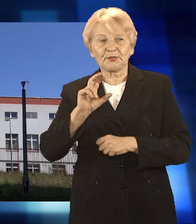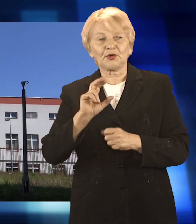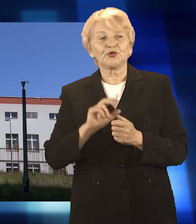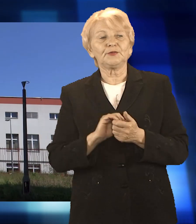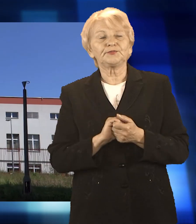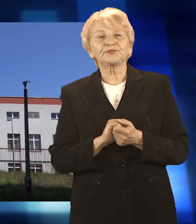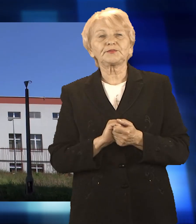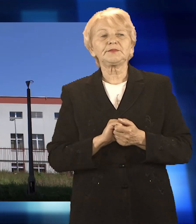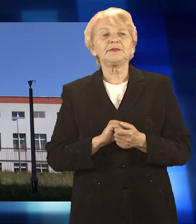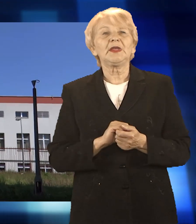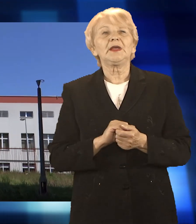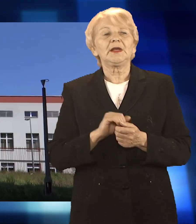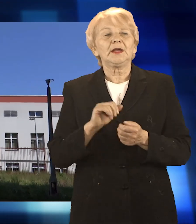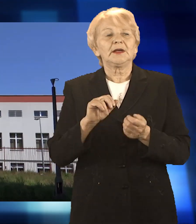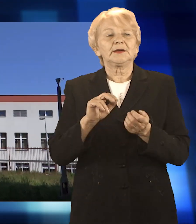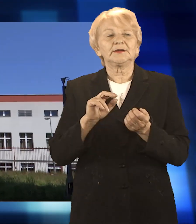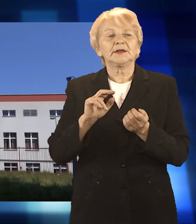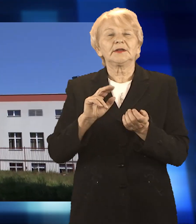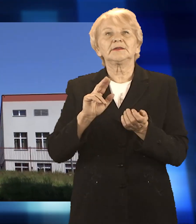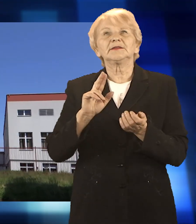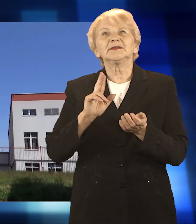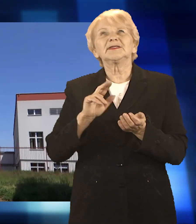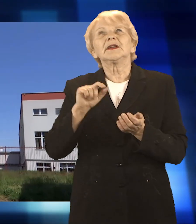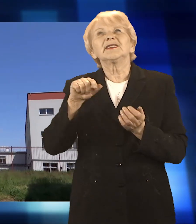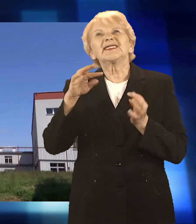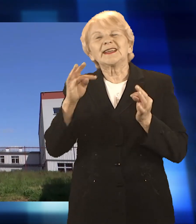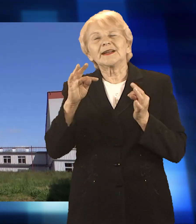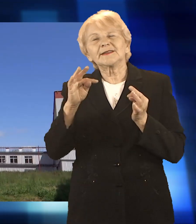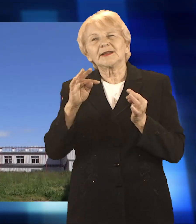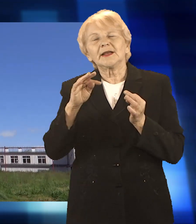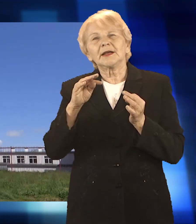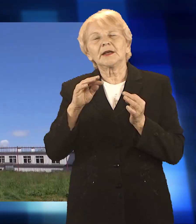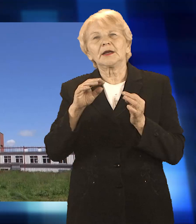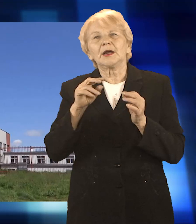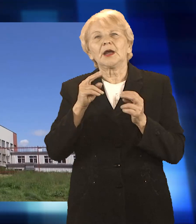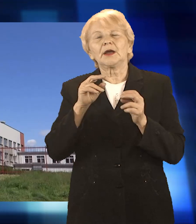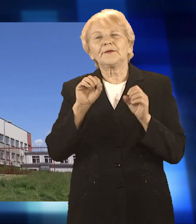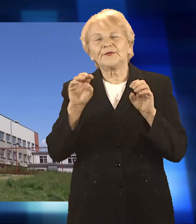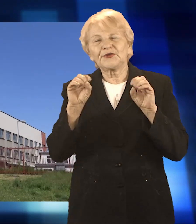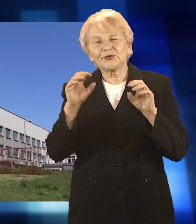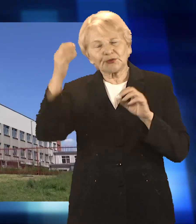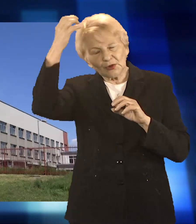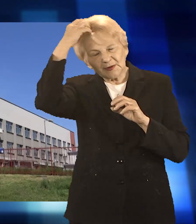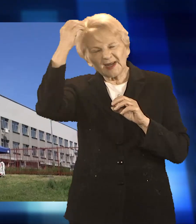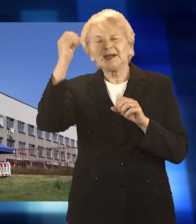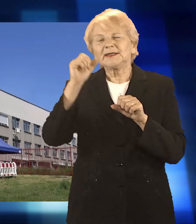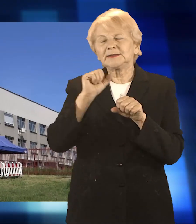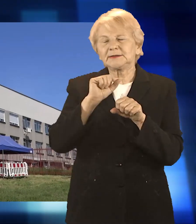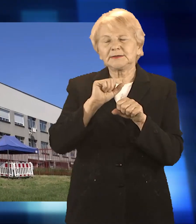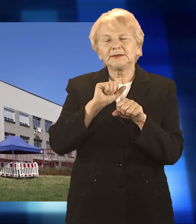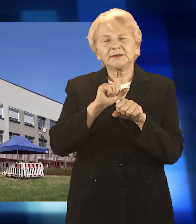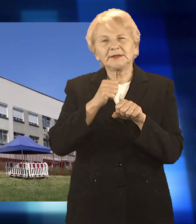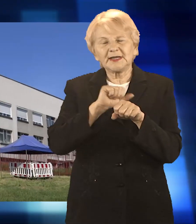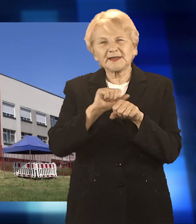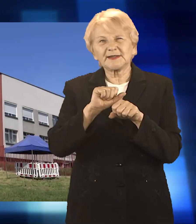Koronawirus nie odpuszcza, a przynajmniej nie na Śląsku. Wciąż rośnie liczba zakażeń i choć dziś w raciborskim szpitalu przebywa mniej osób